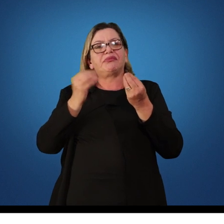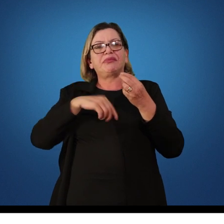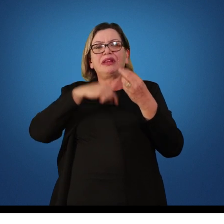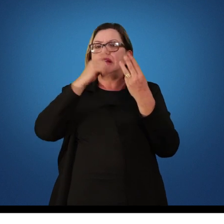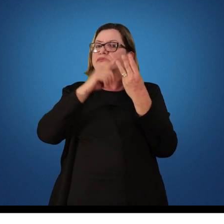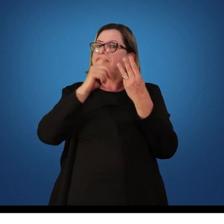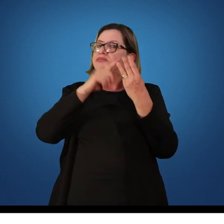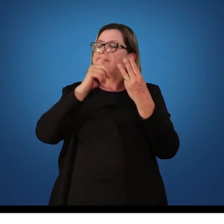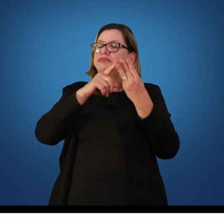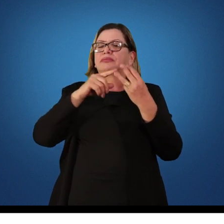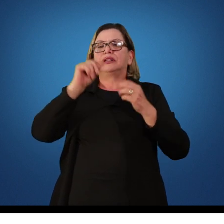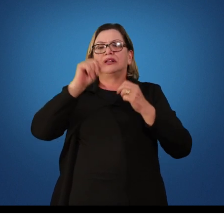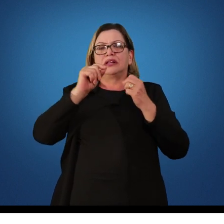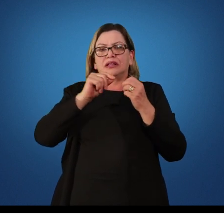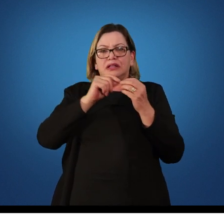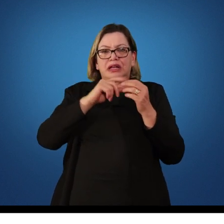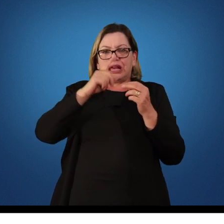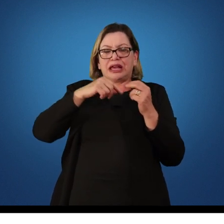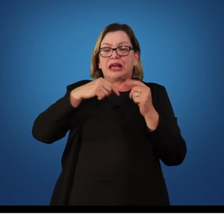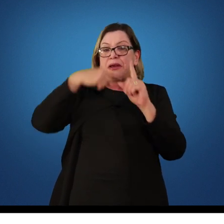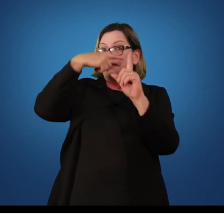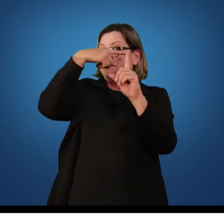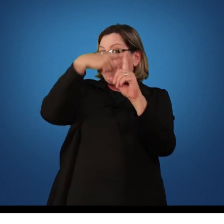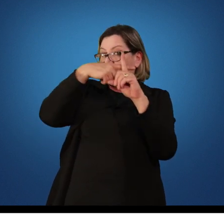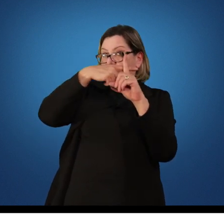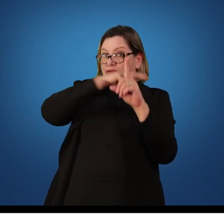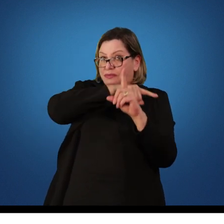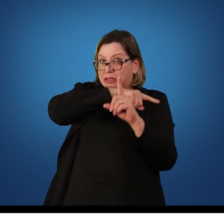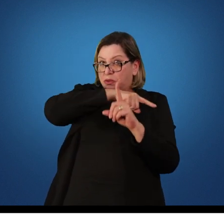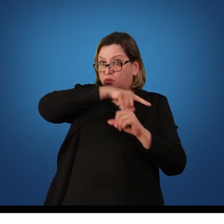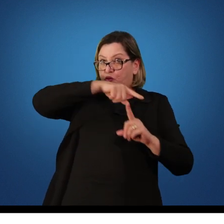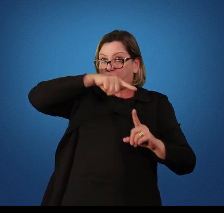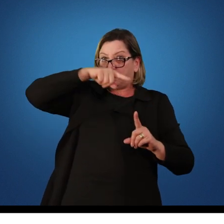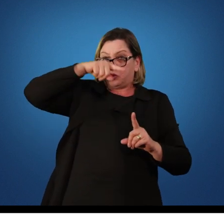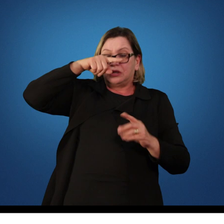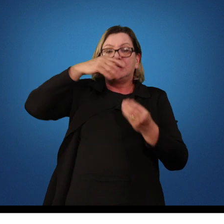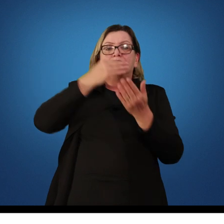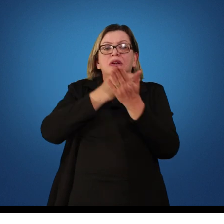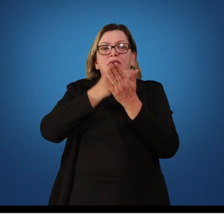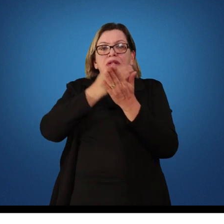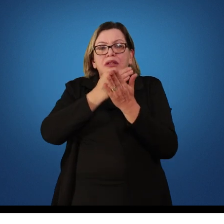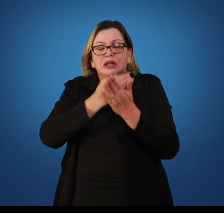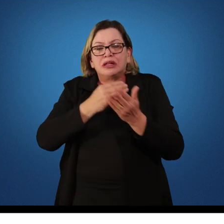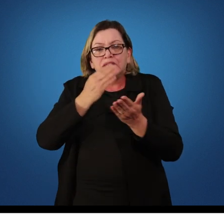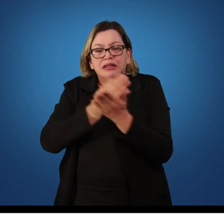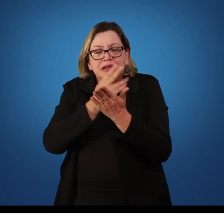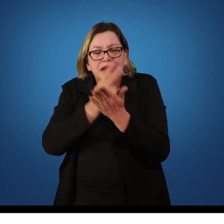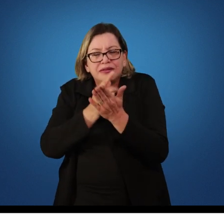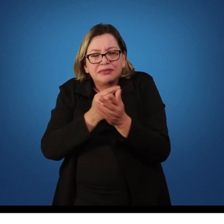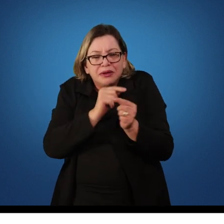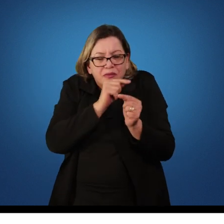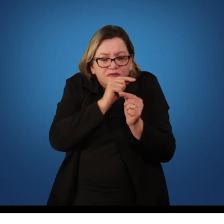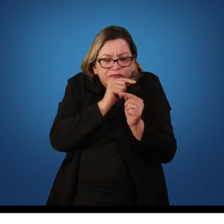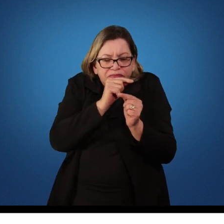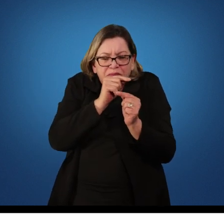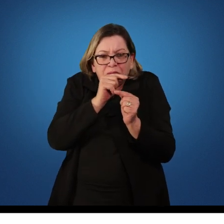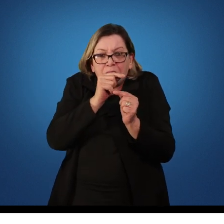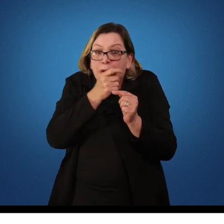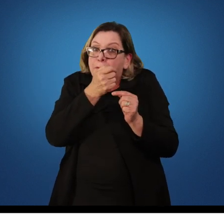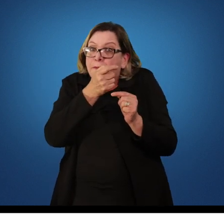terceira curva, que é uma curva positivamente acelerada, que indica aumento muito pequeno no início da prática